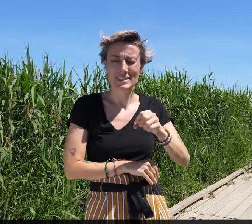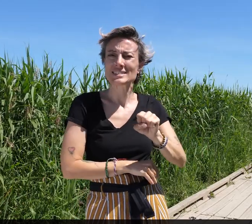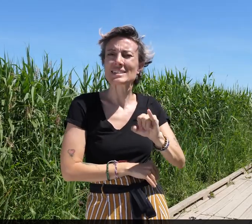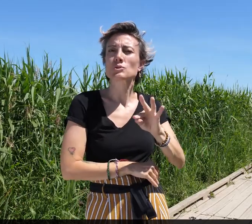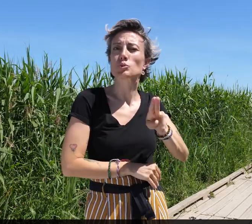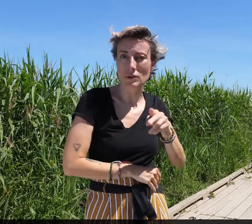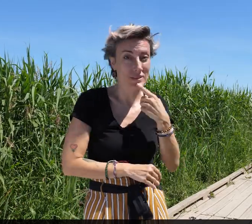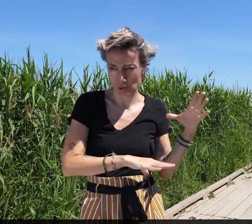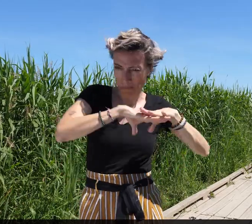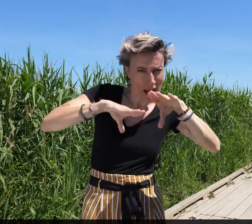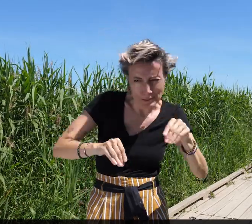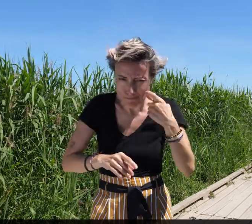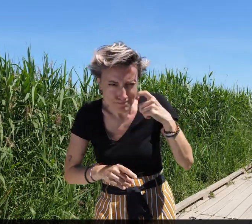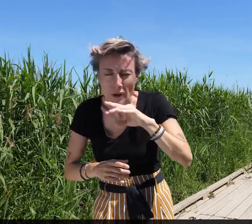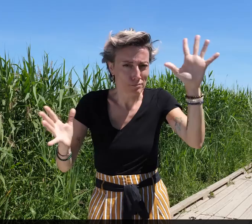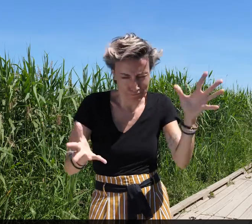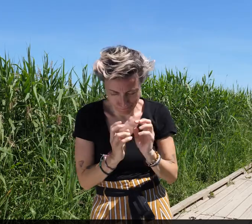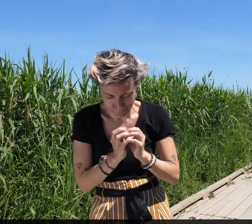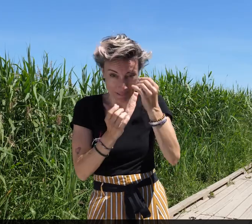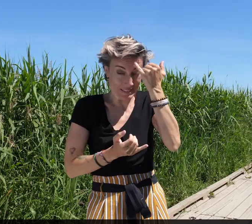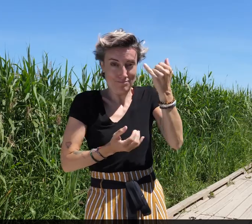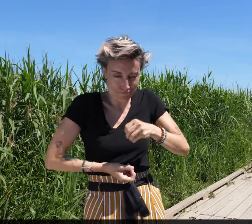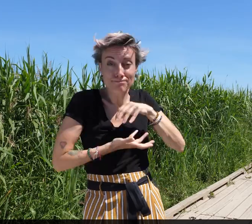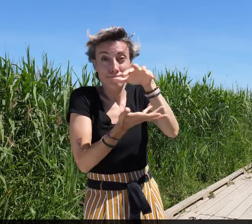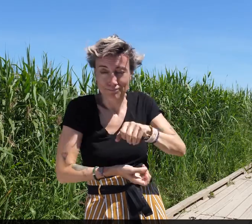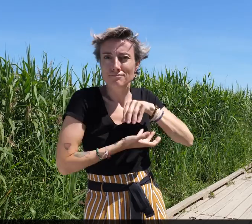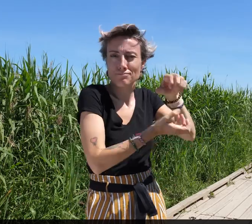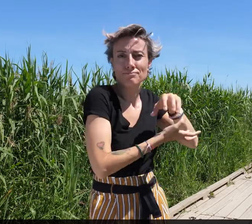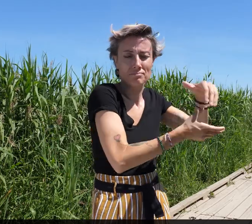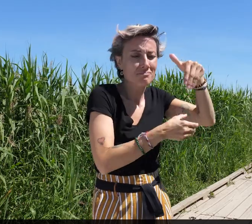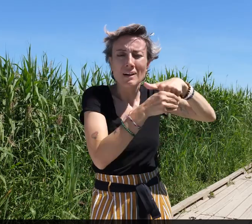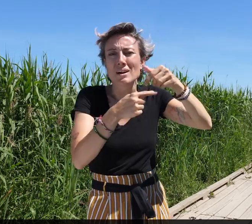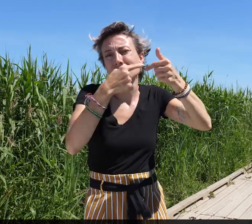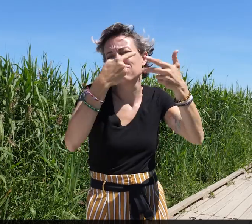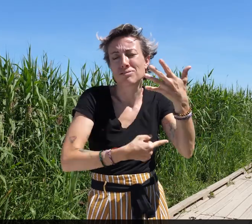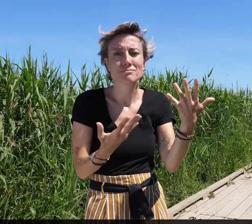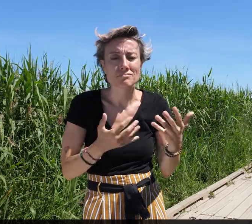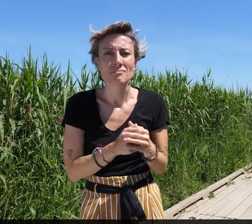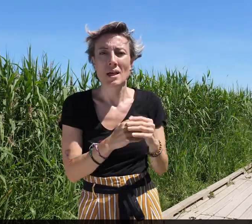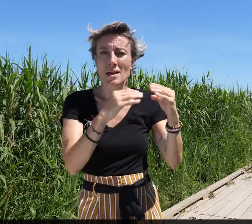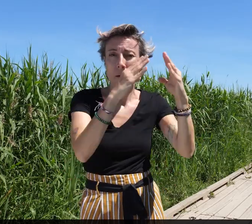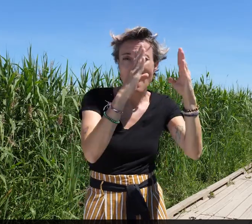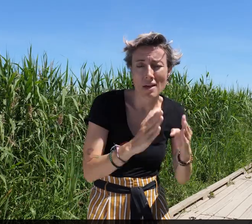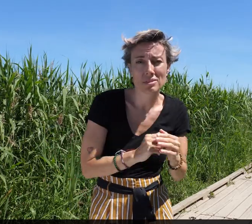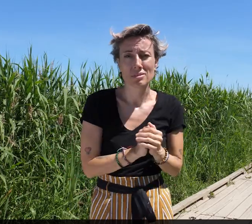Il déploie in situ des cabanes, des ponts,